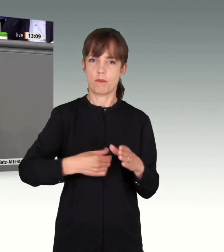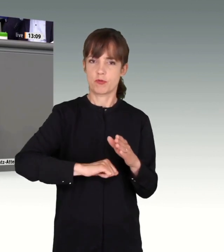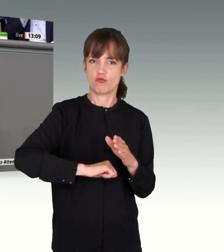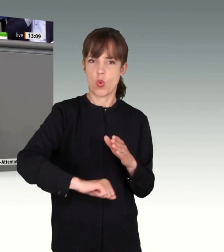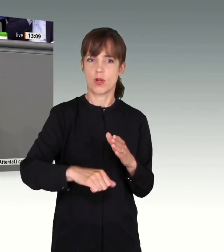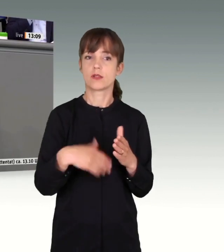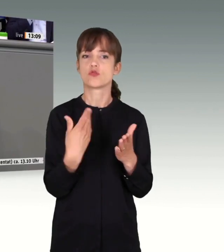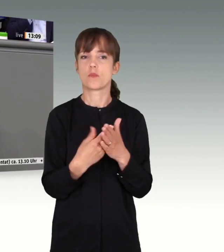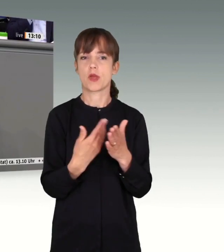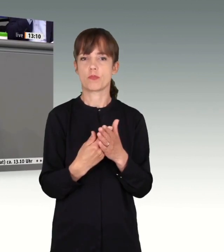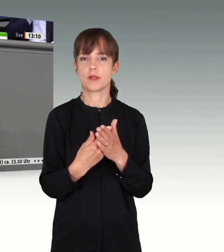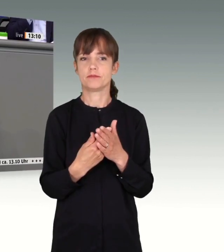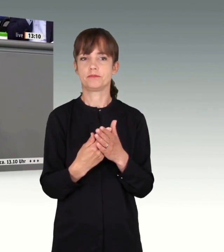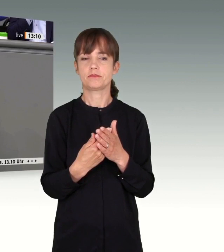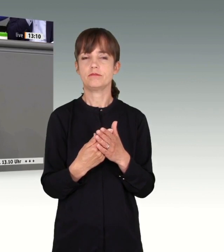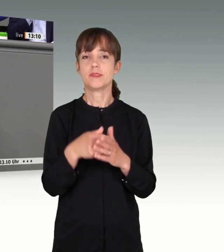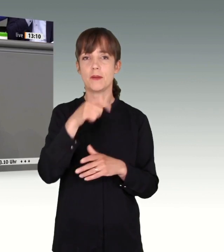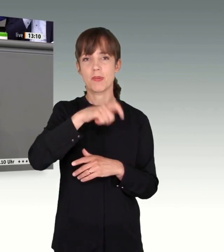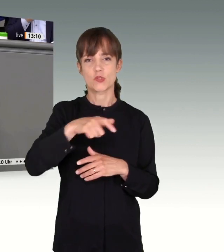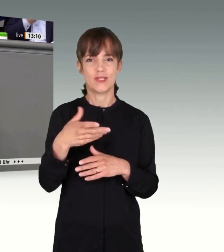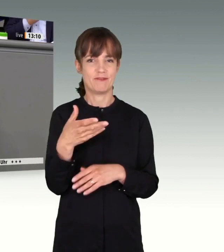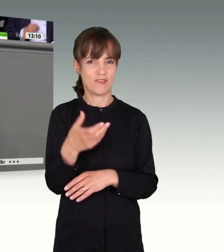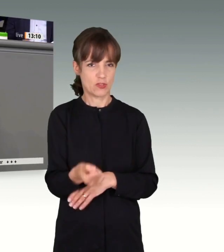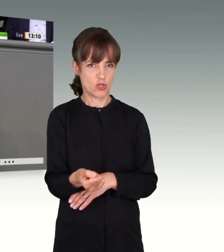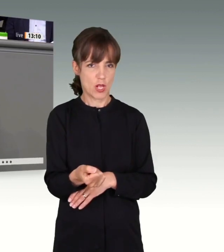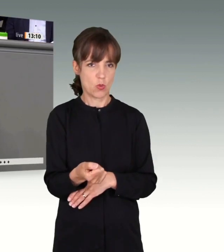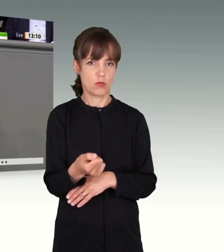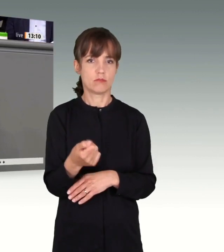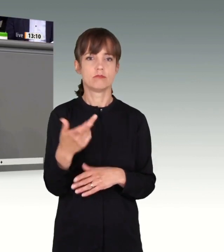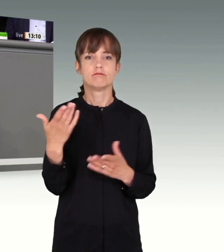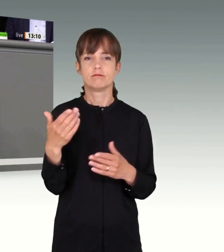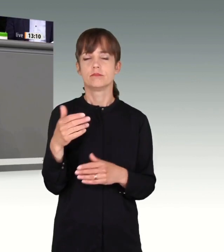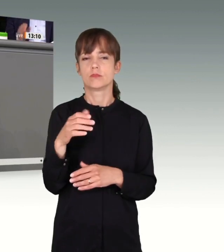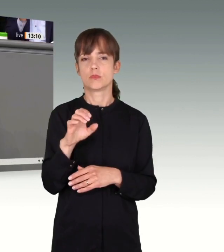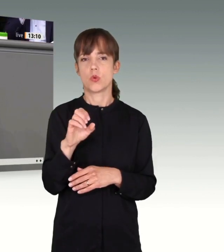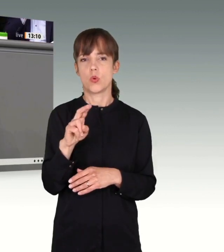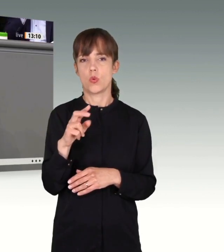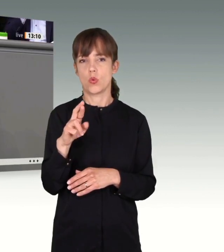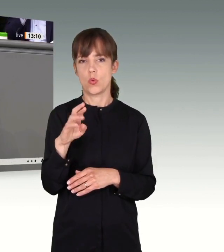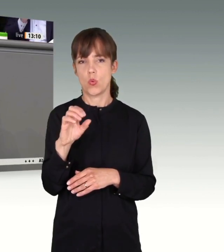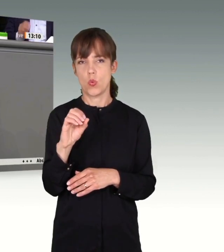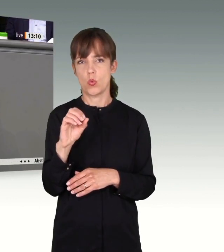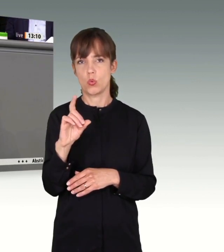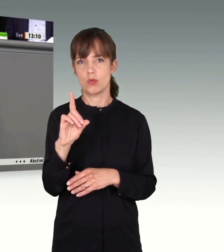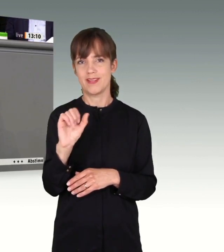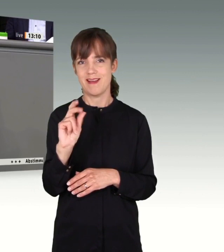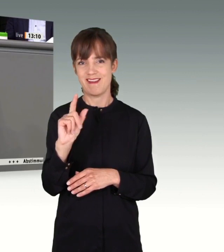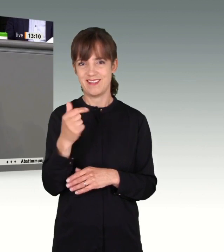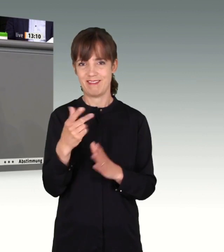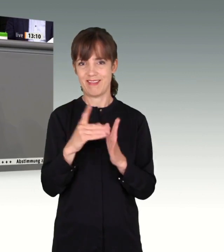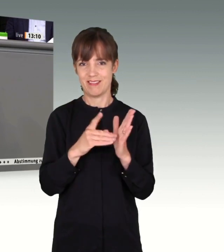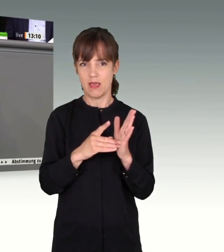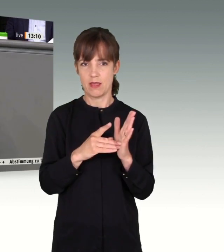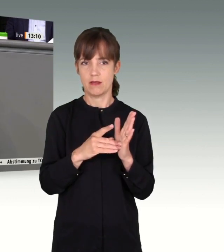Beispielsweise bei der Feststellung der Personen, es wurde in der Eurodac-Datei hätten wir gewusst, wer da kommt aus Italien,